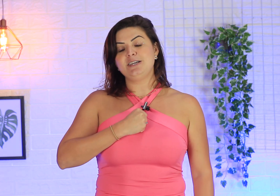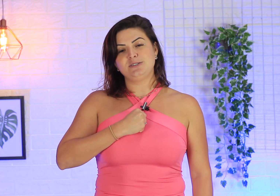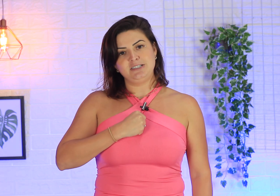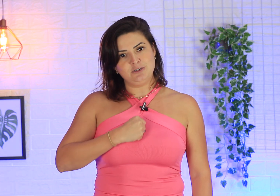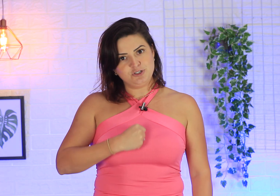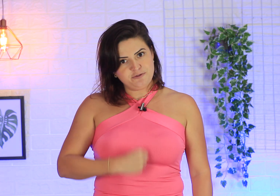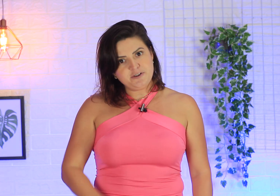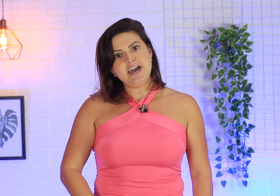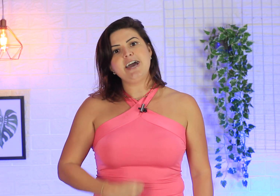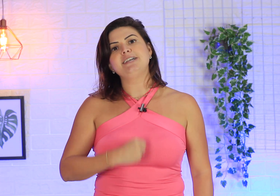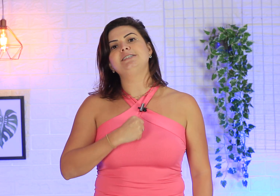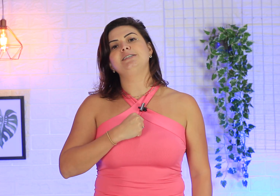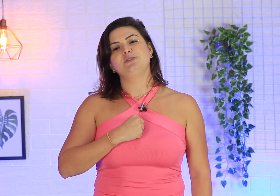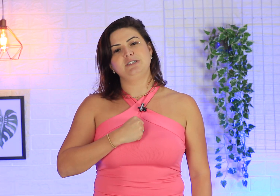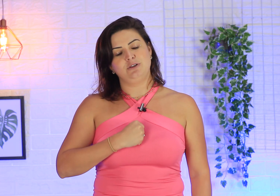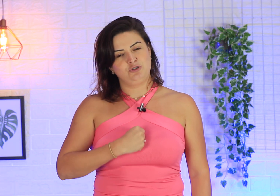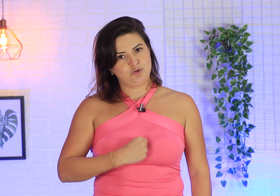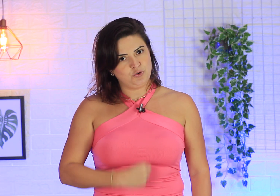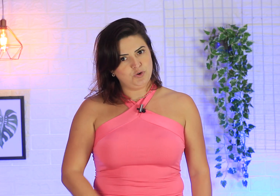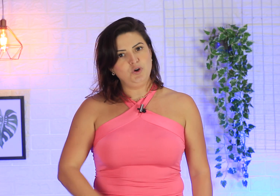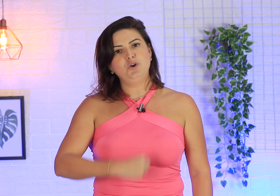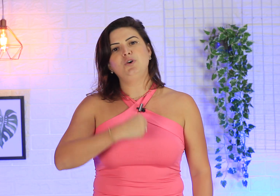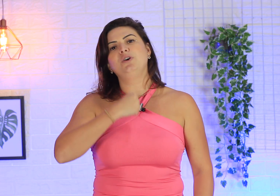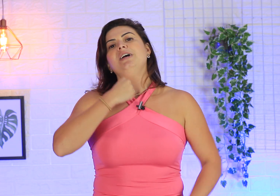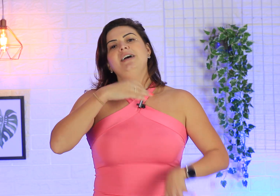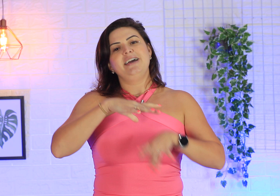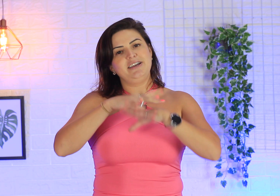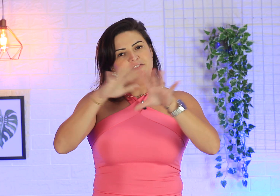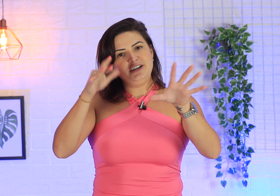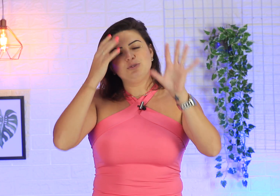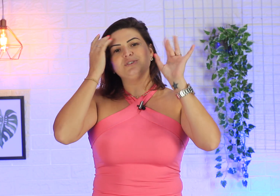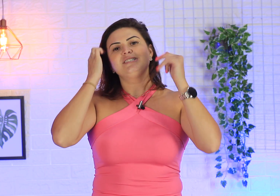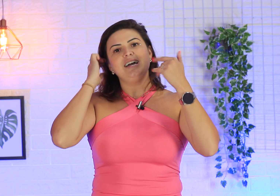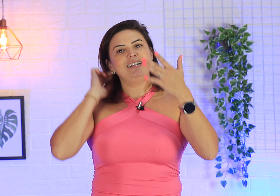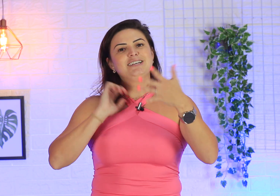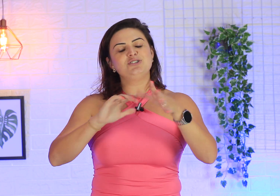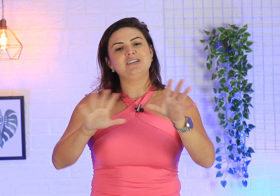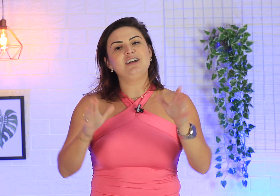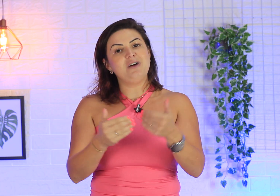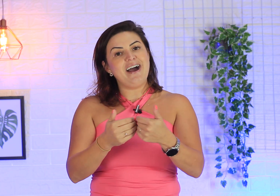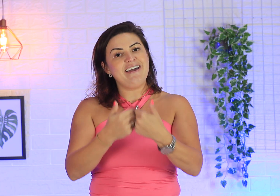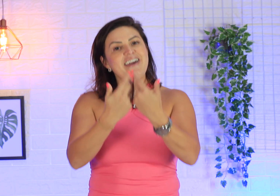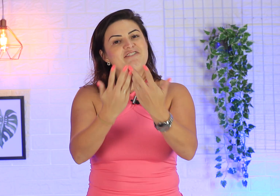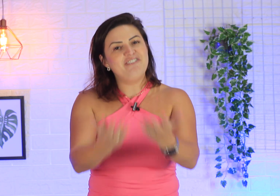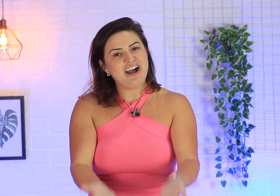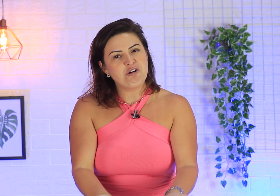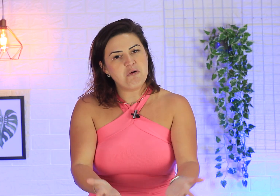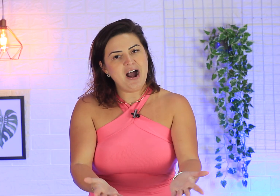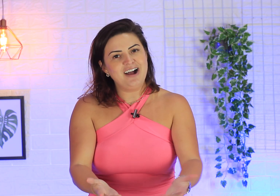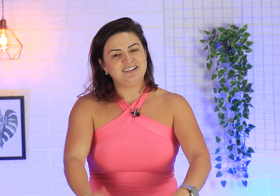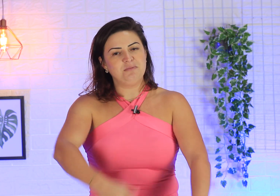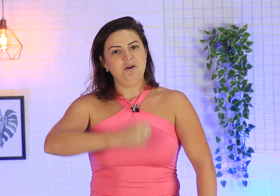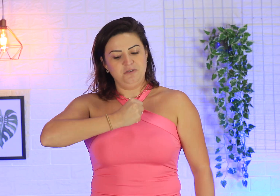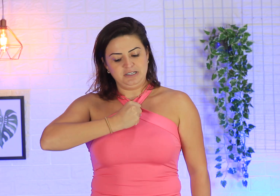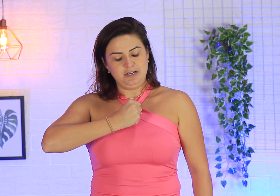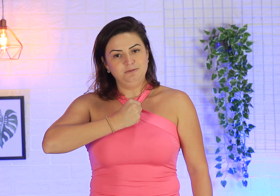aqui é o sinal de fezes, é o sinal de cocô. Enfim, tudo que está relacionado a evacuar, tá bom? Então,